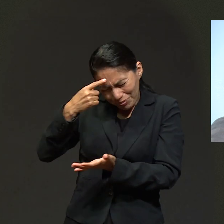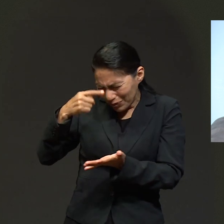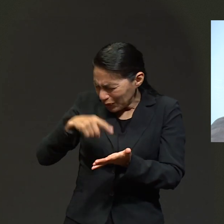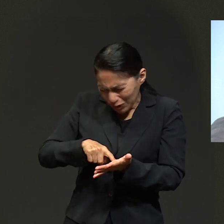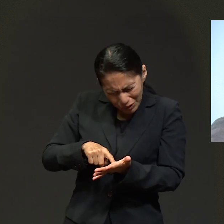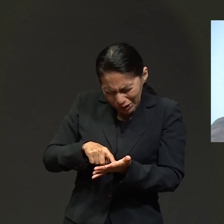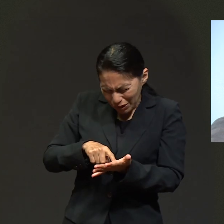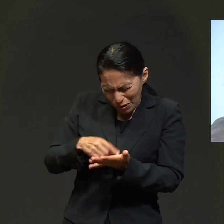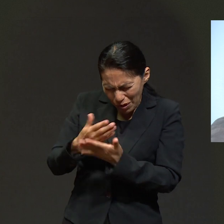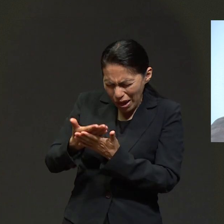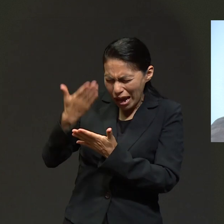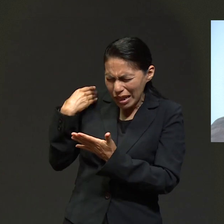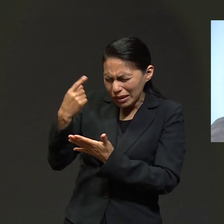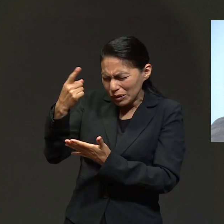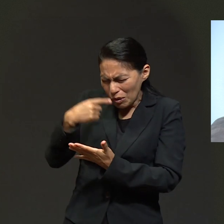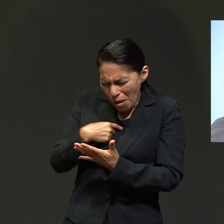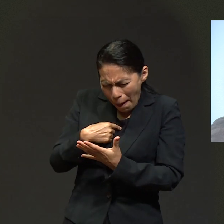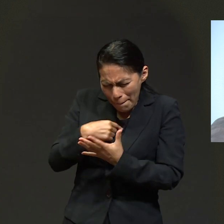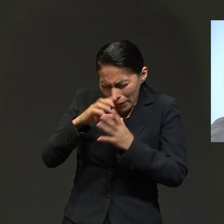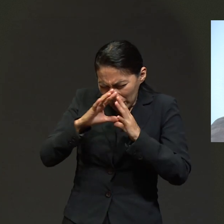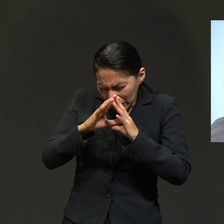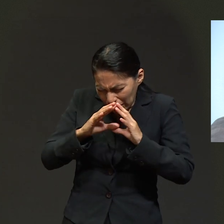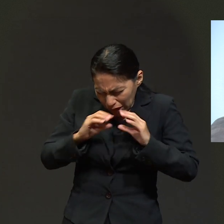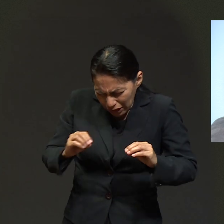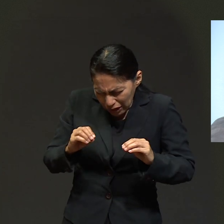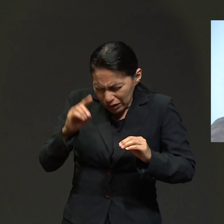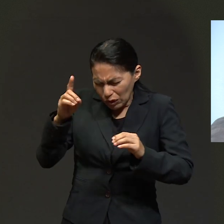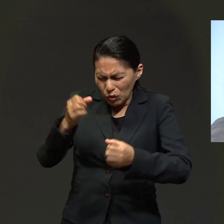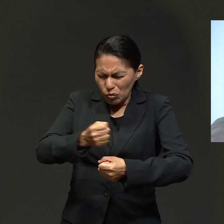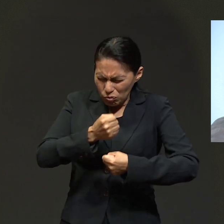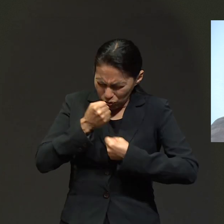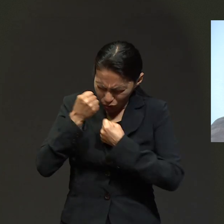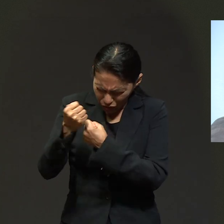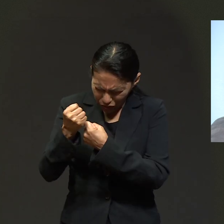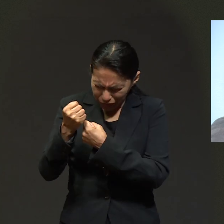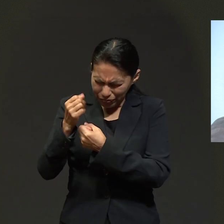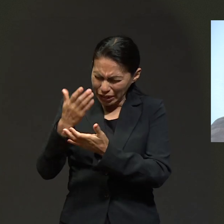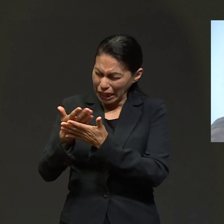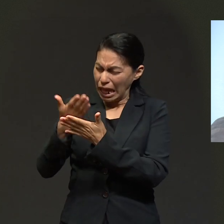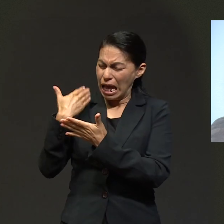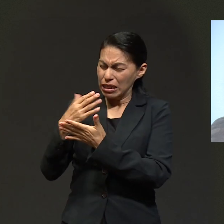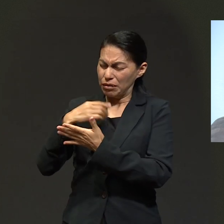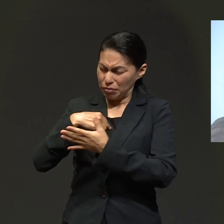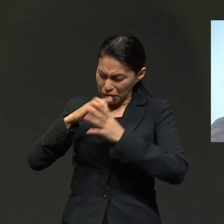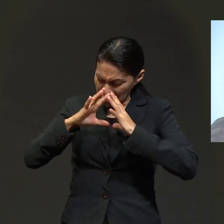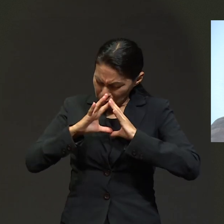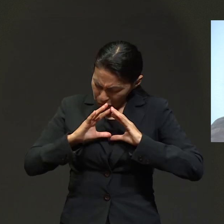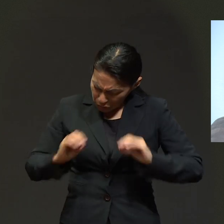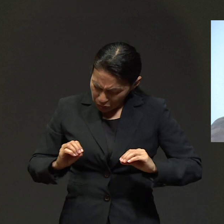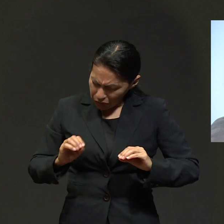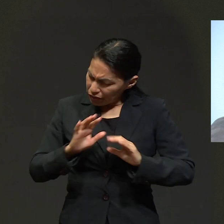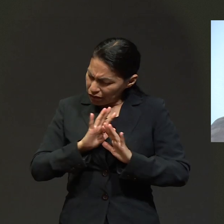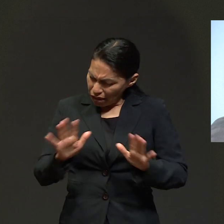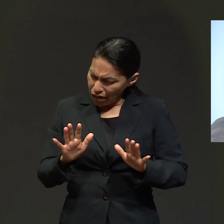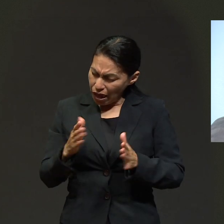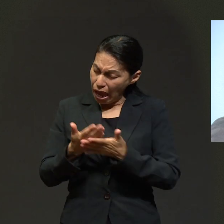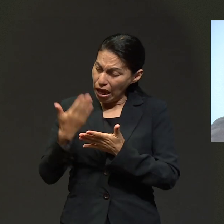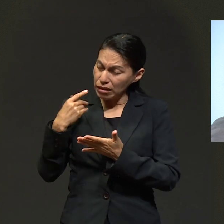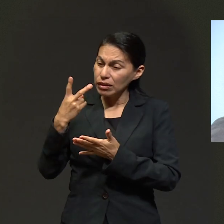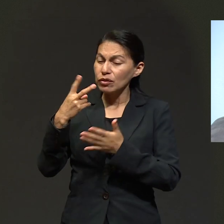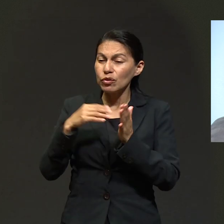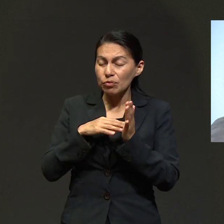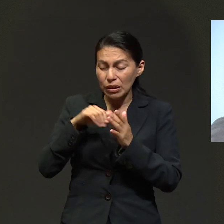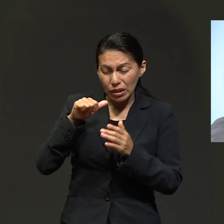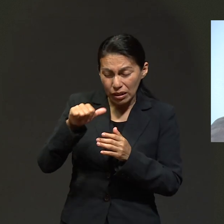le dije, Señor, yo no creo que yo tenga cáncer. Porque si tú me sanaste, yo sé que tú eres un Dios poderoso. Tú lo hiciste ya en mí.